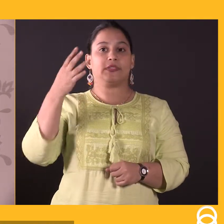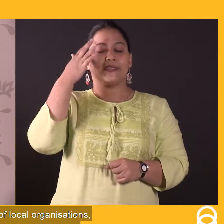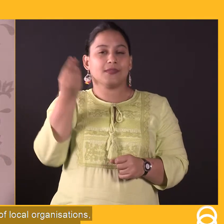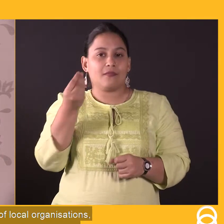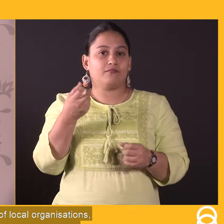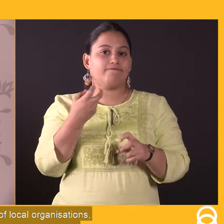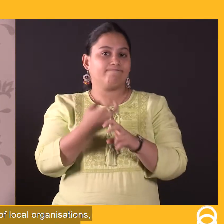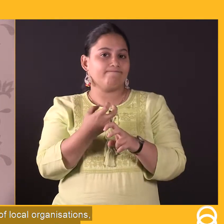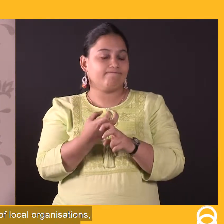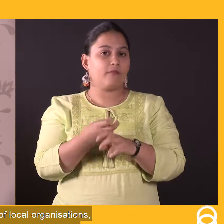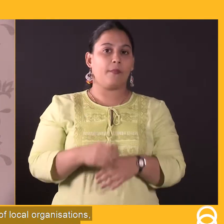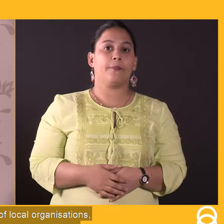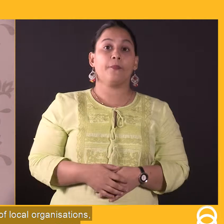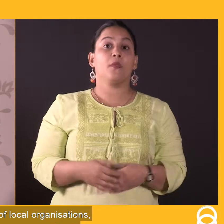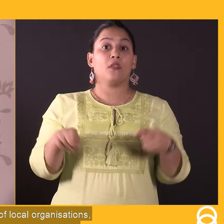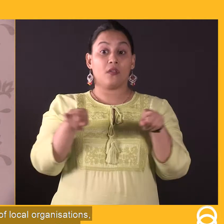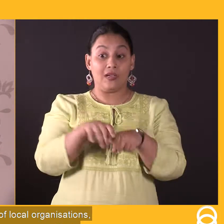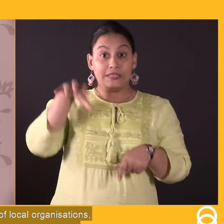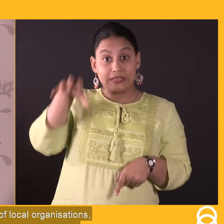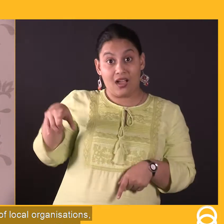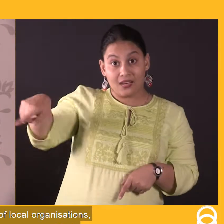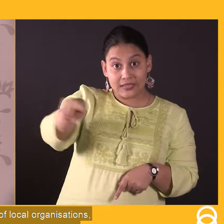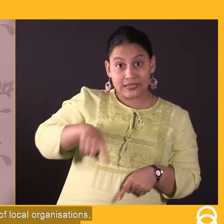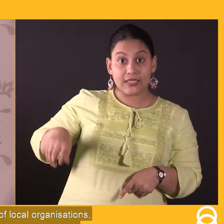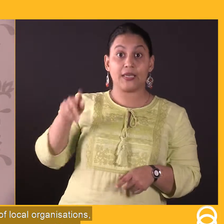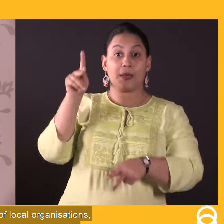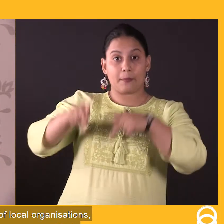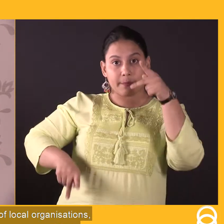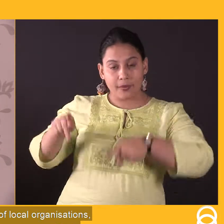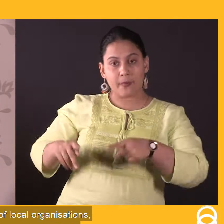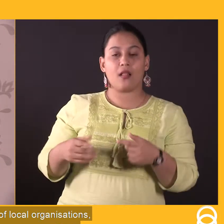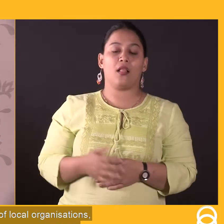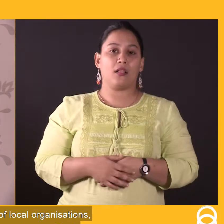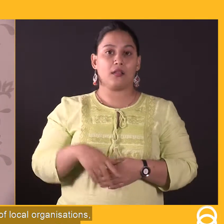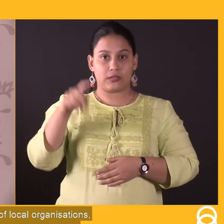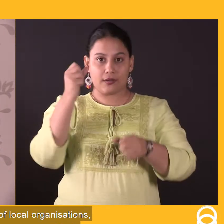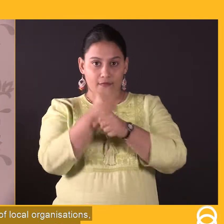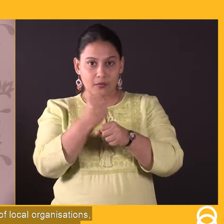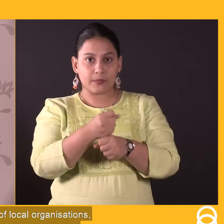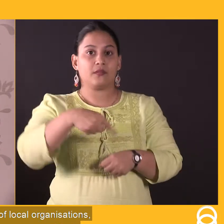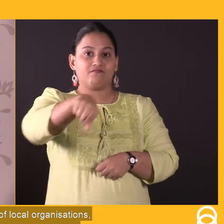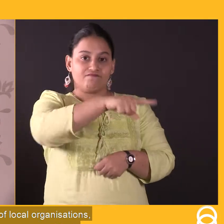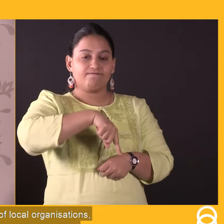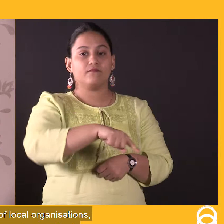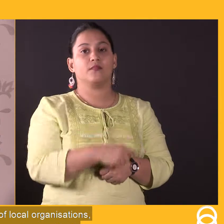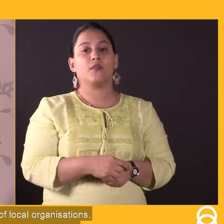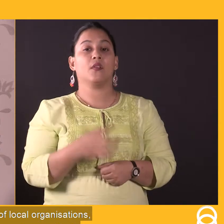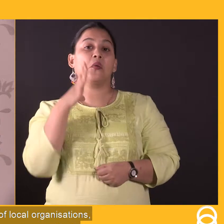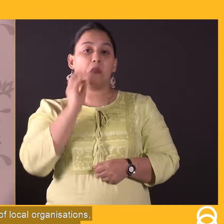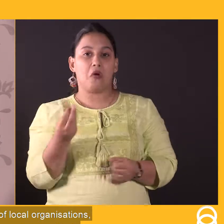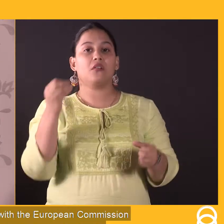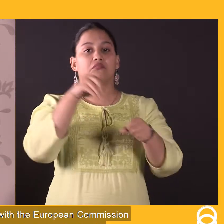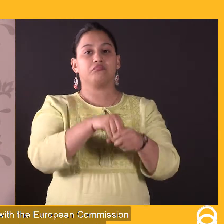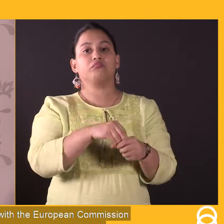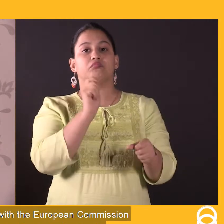है इसके लिए जो स्थानिक स्तरपर जो लोग हैं और स्थानिक सरकारे हैं उनका महत्व बहुत बढ़